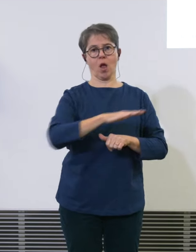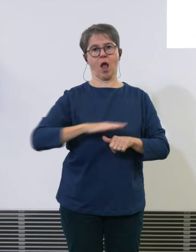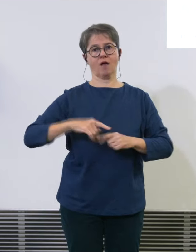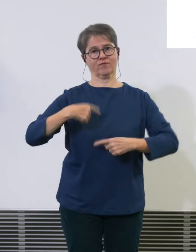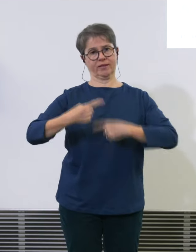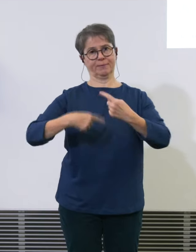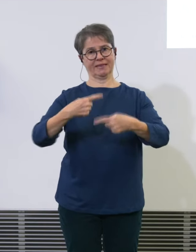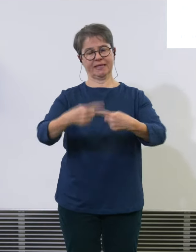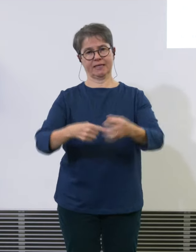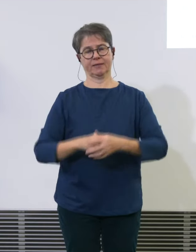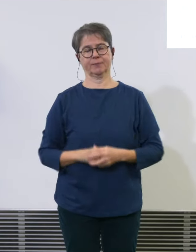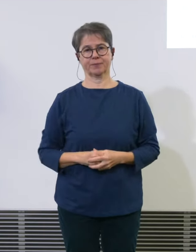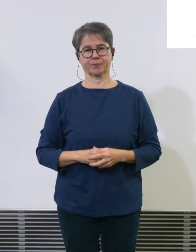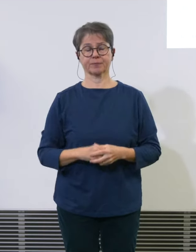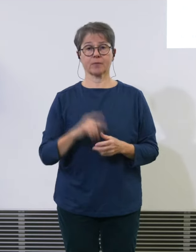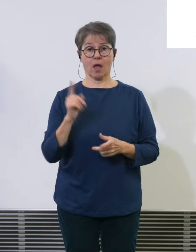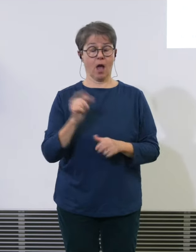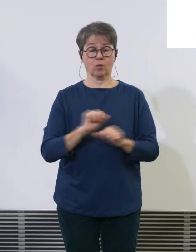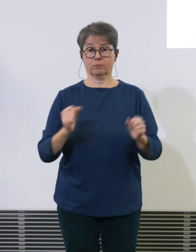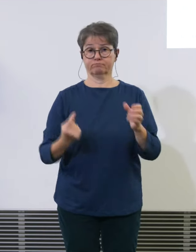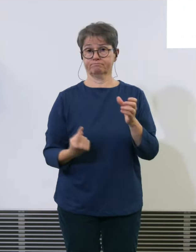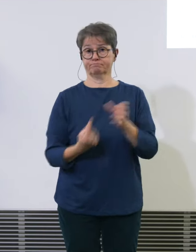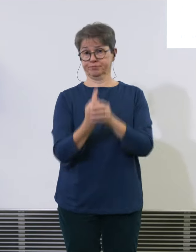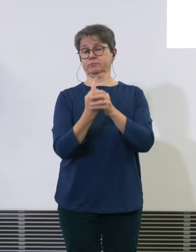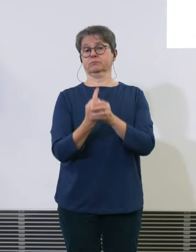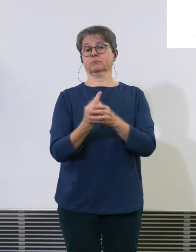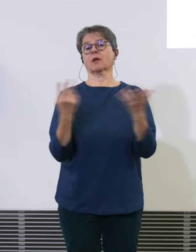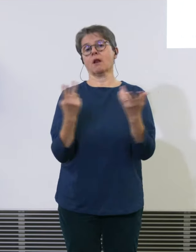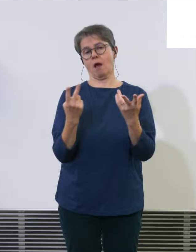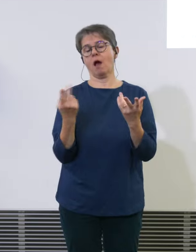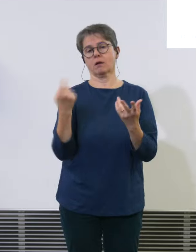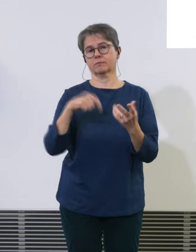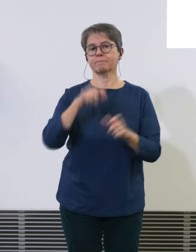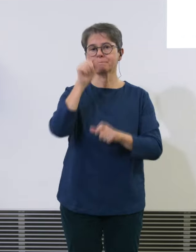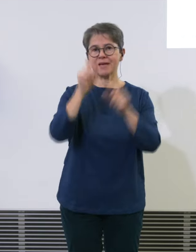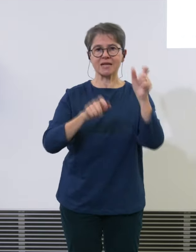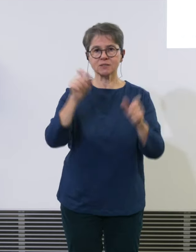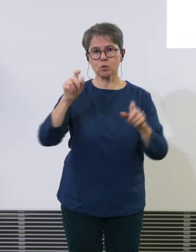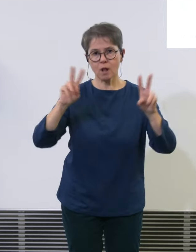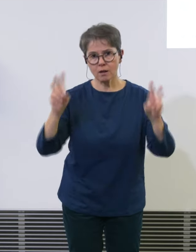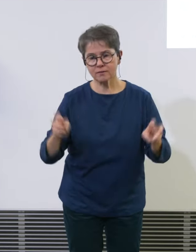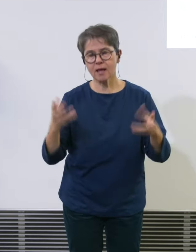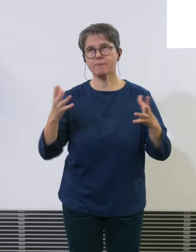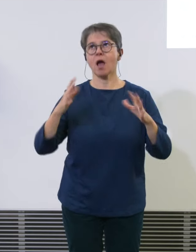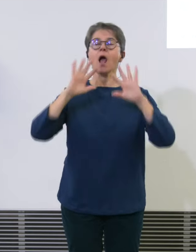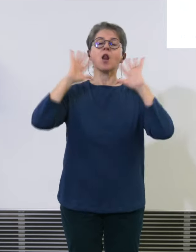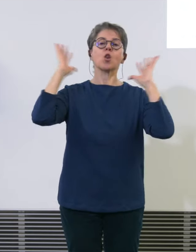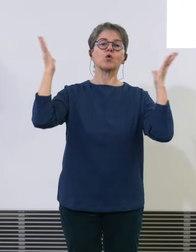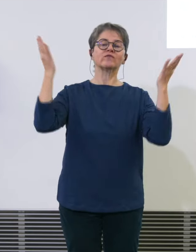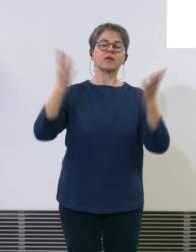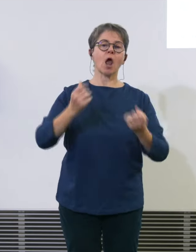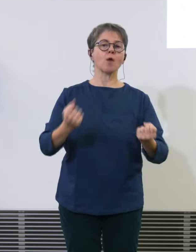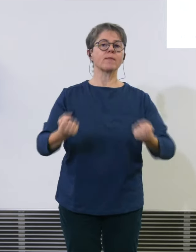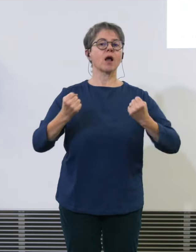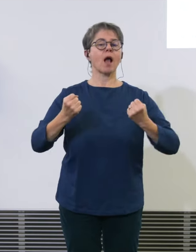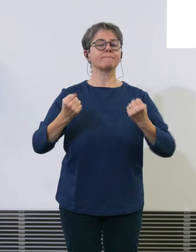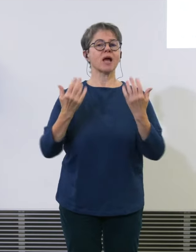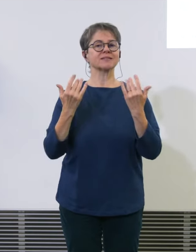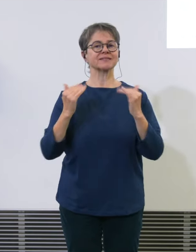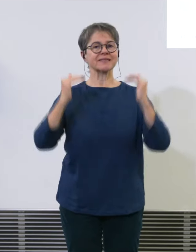Einflussfaktoren natürlich Personalthemen Luftraumkapazität auf das komme ich nachher noch generell